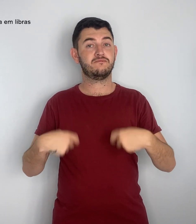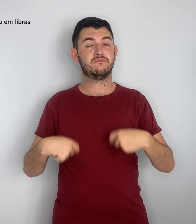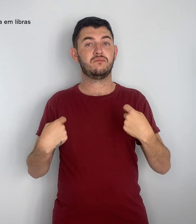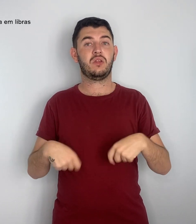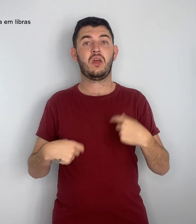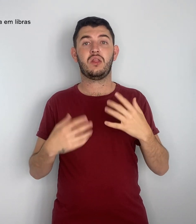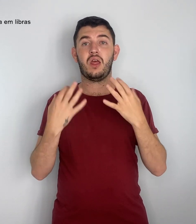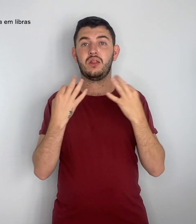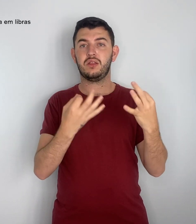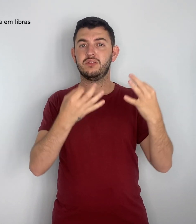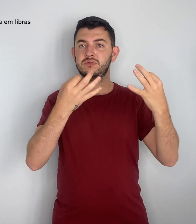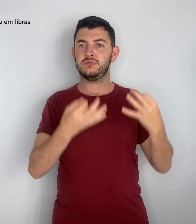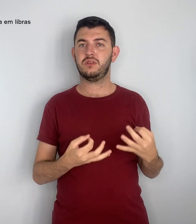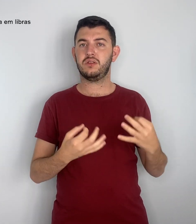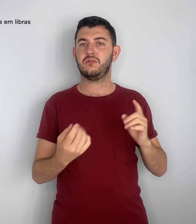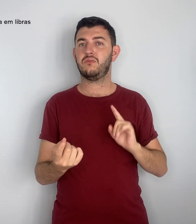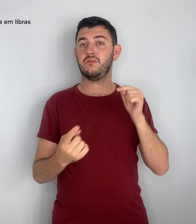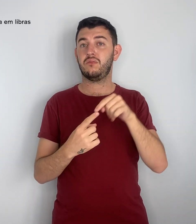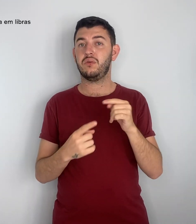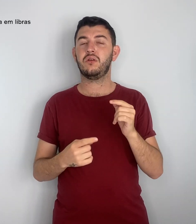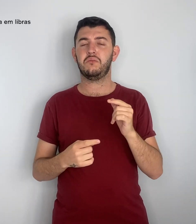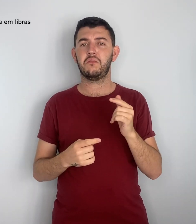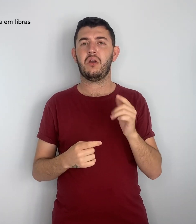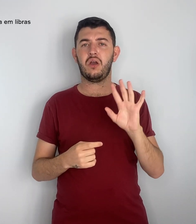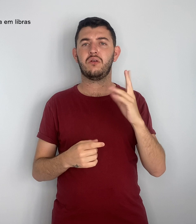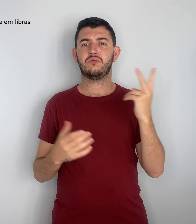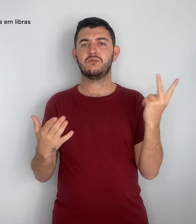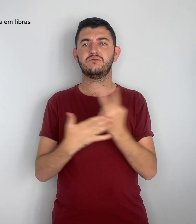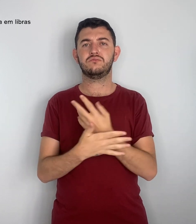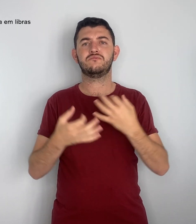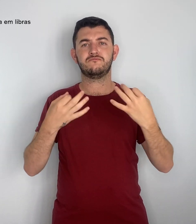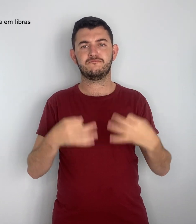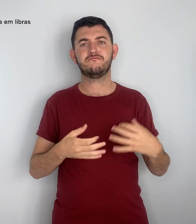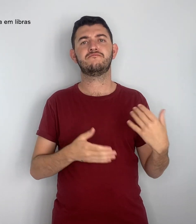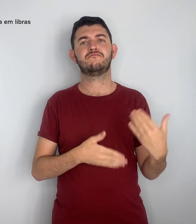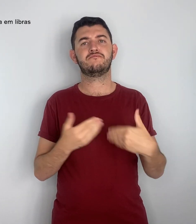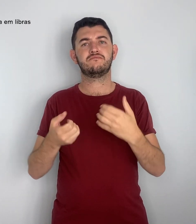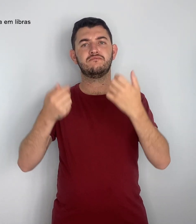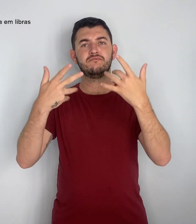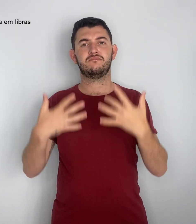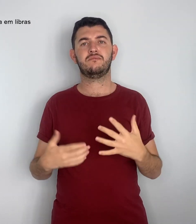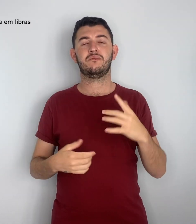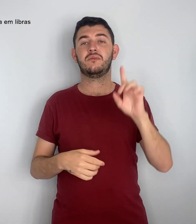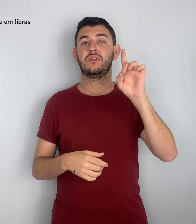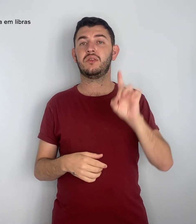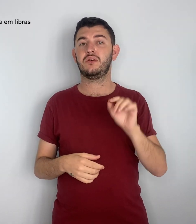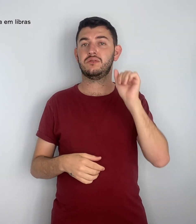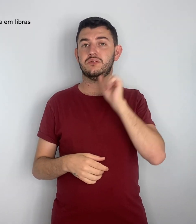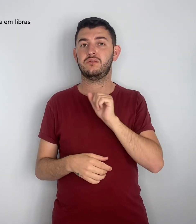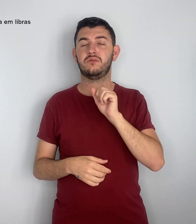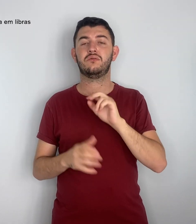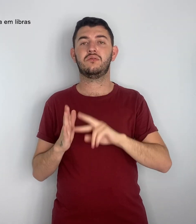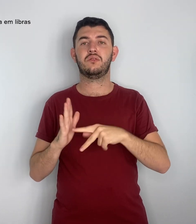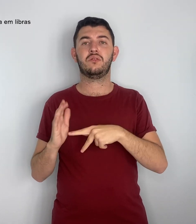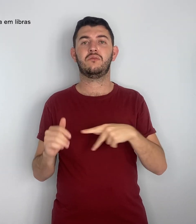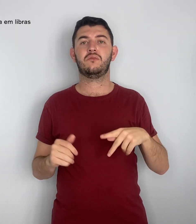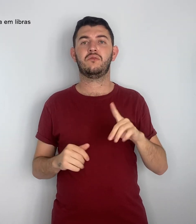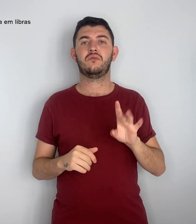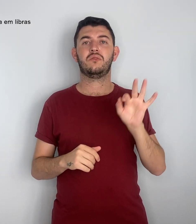adequada para serem bem realizadas. Aponta a diretora do Simpro, Ritinha Olli.